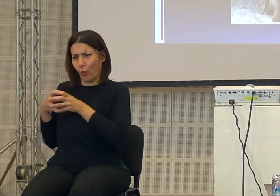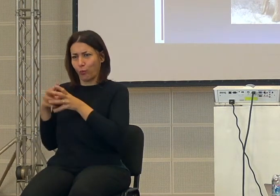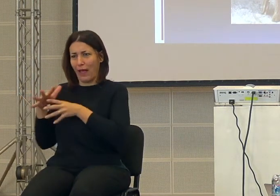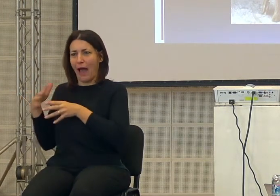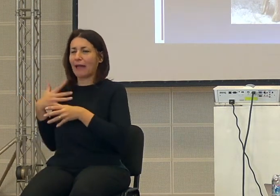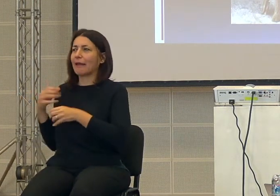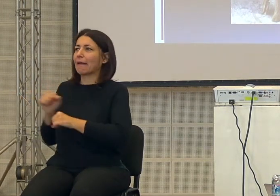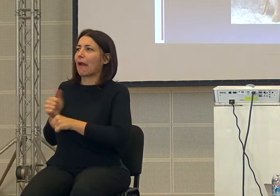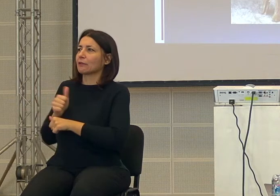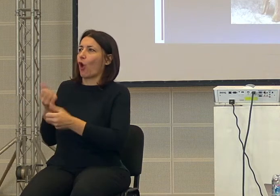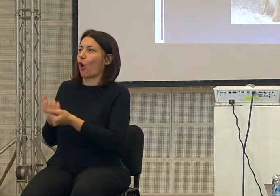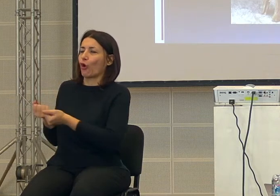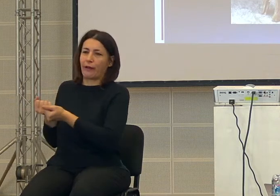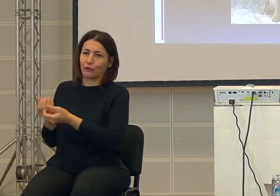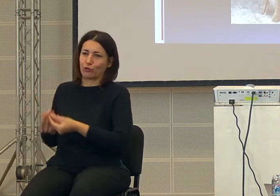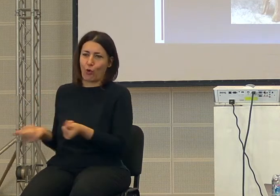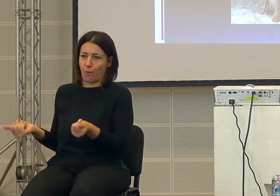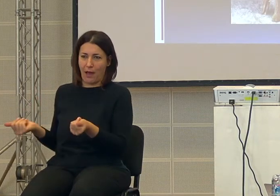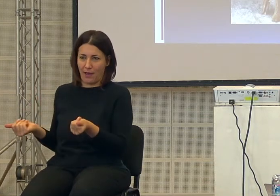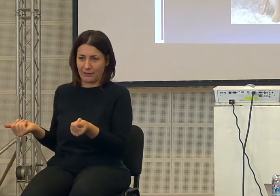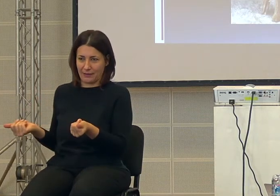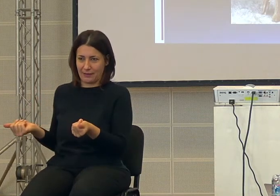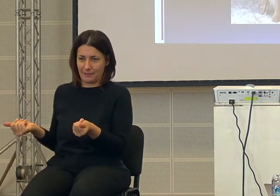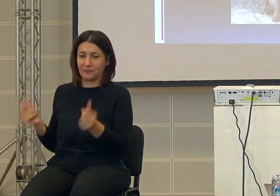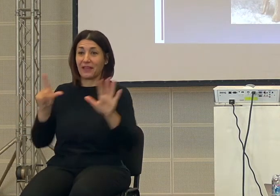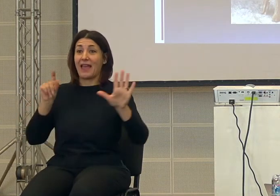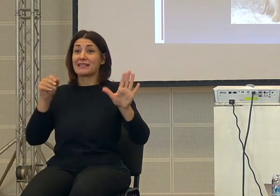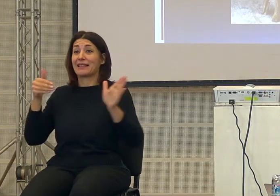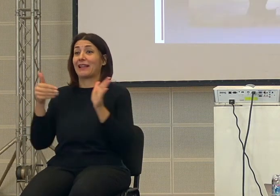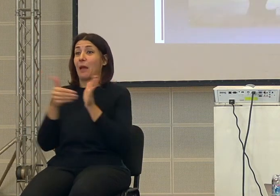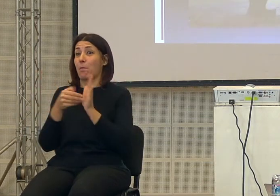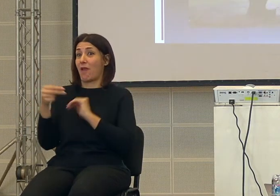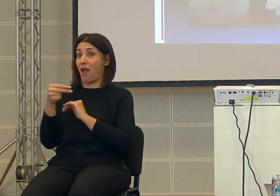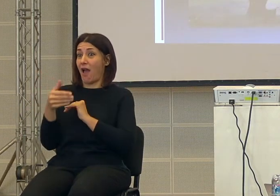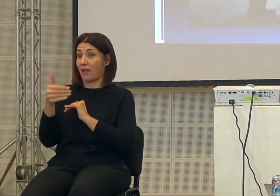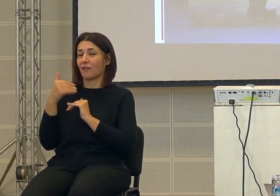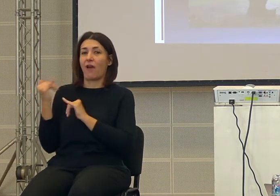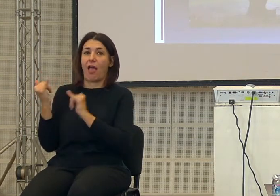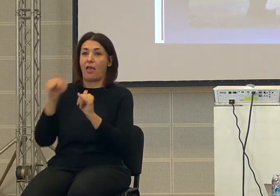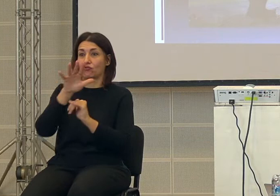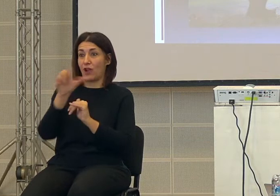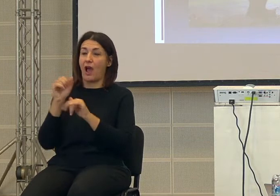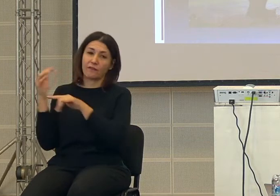perché l'uomo, cioè la nostra specie, 70.000 anni fa esce dall'Africa